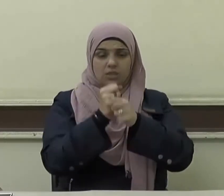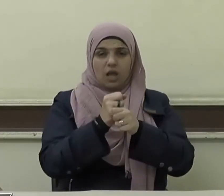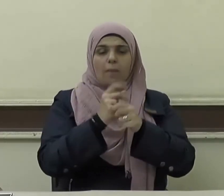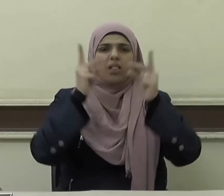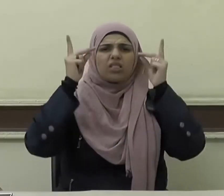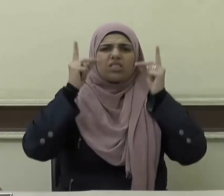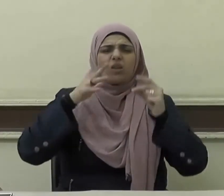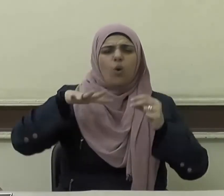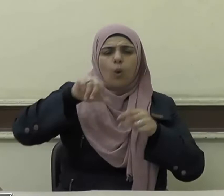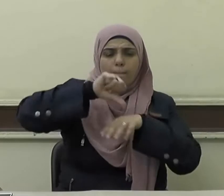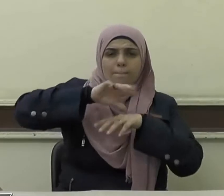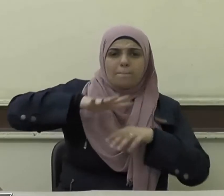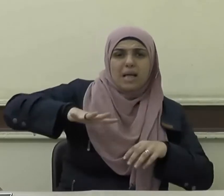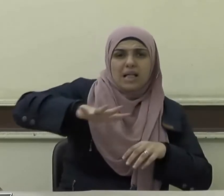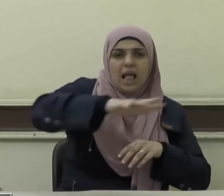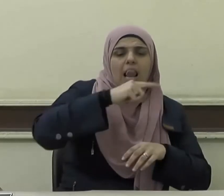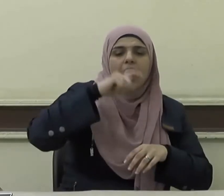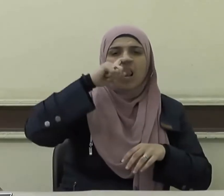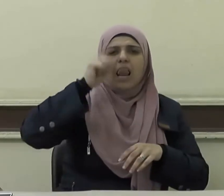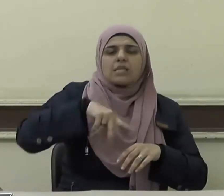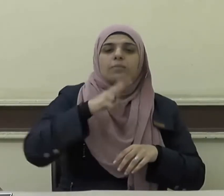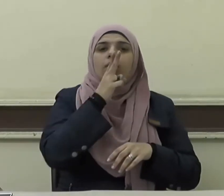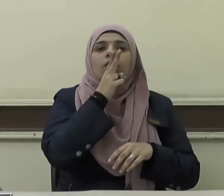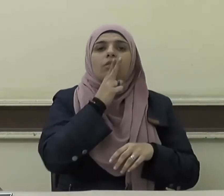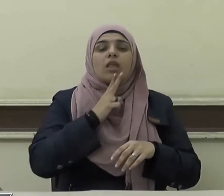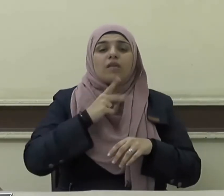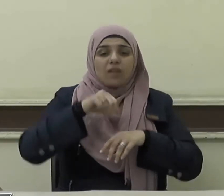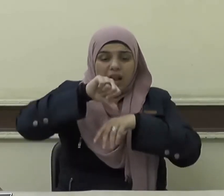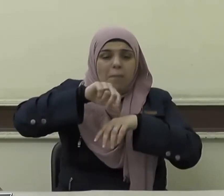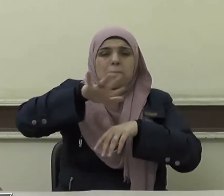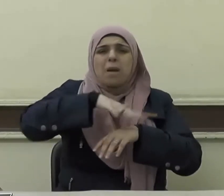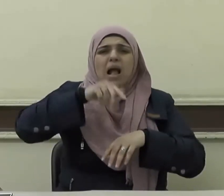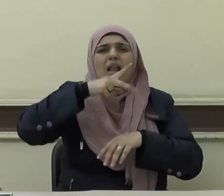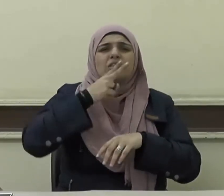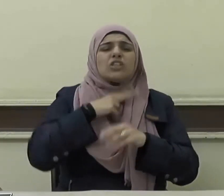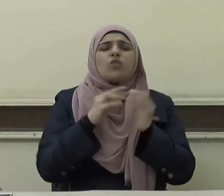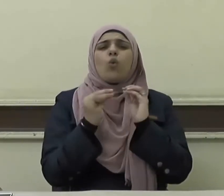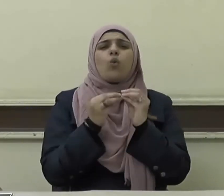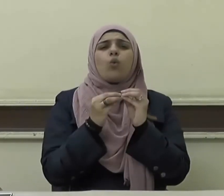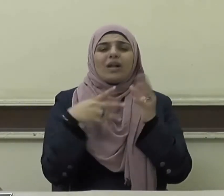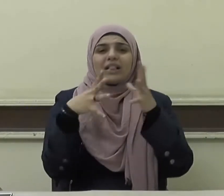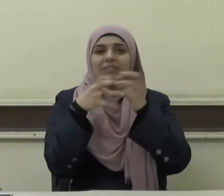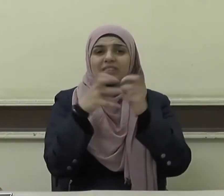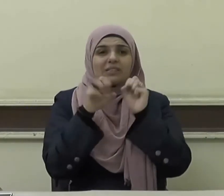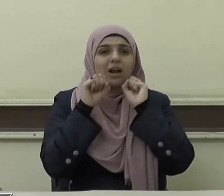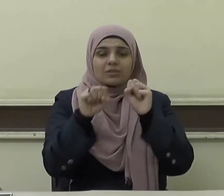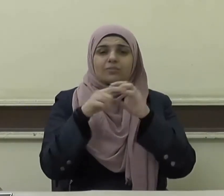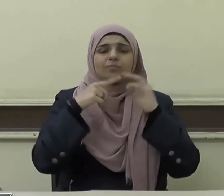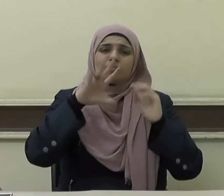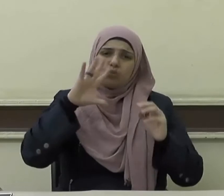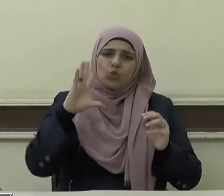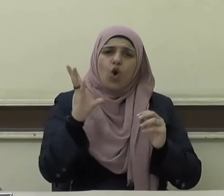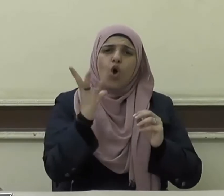طهروا أفنيتكم والأفنية تشمل كل